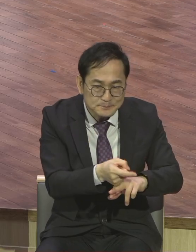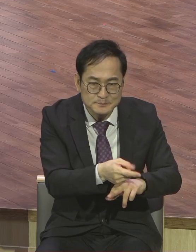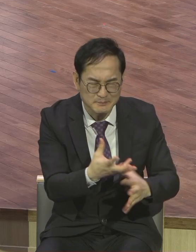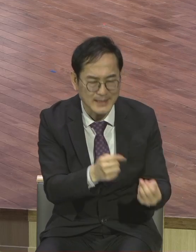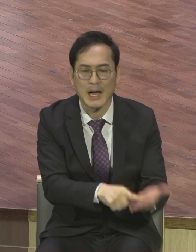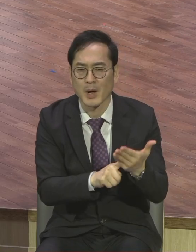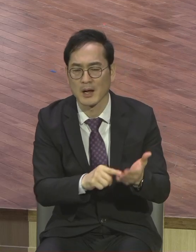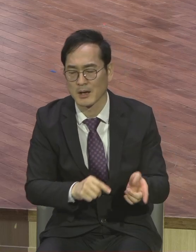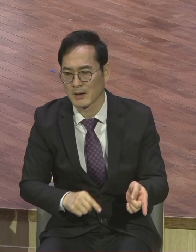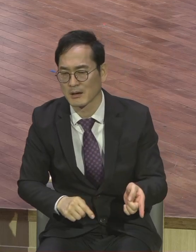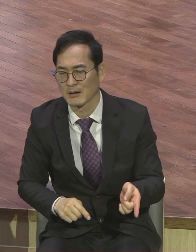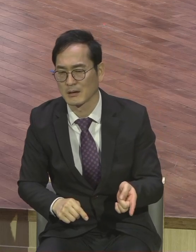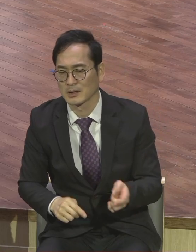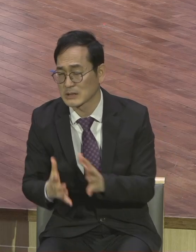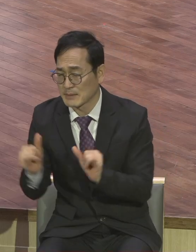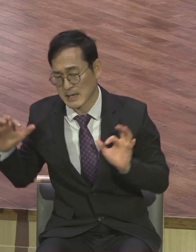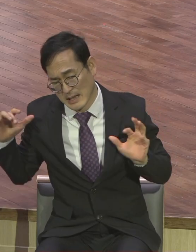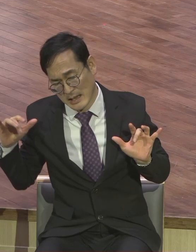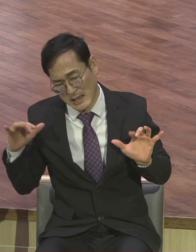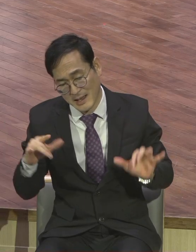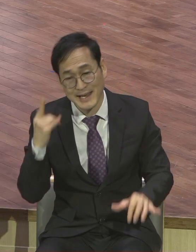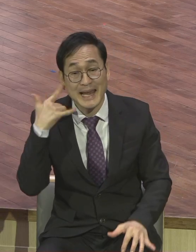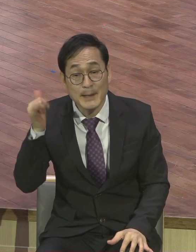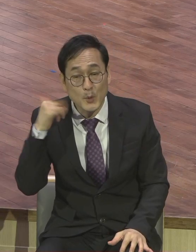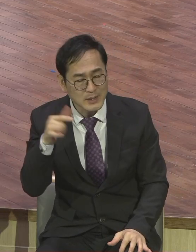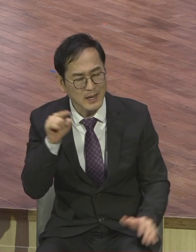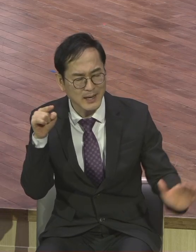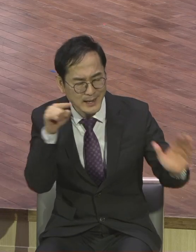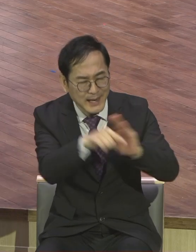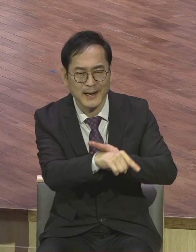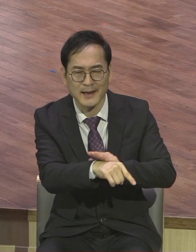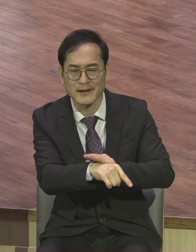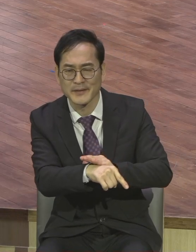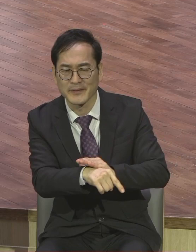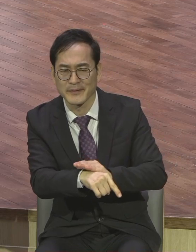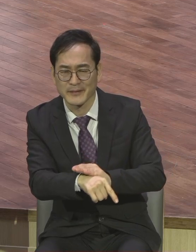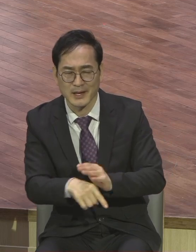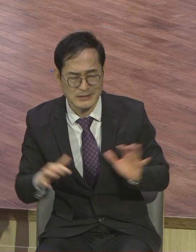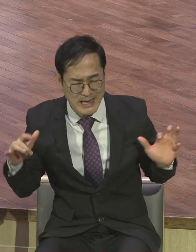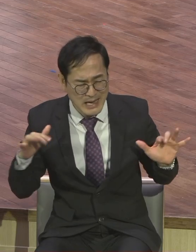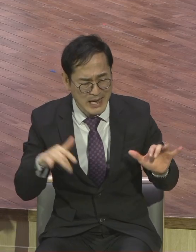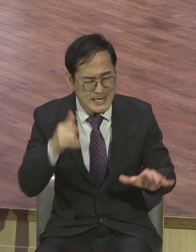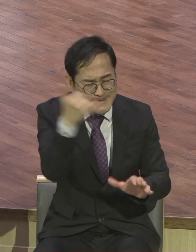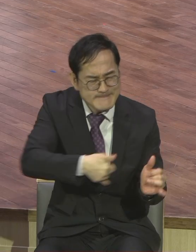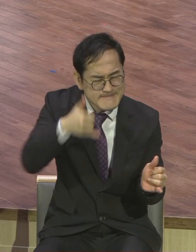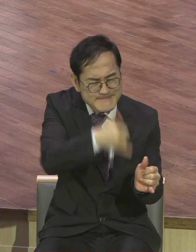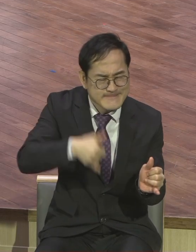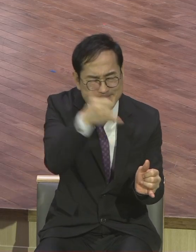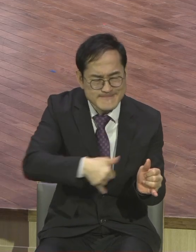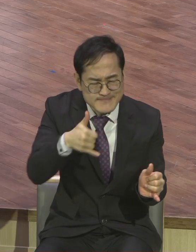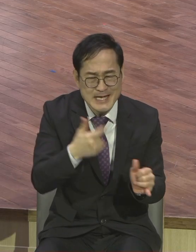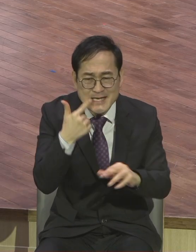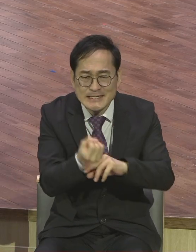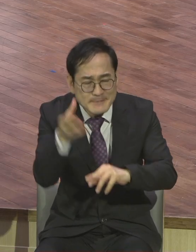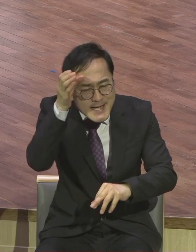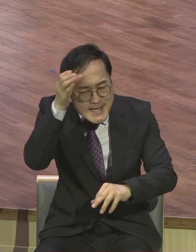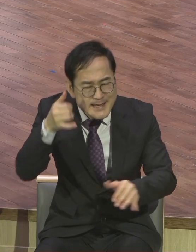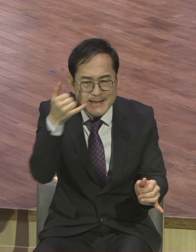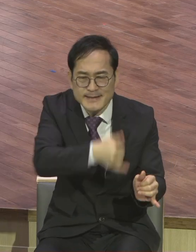캘리포니아를 향하여 서부로 몰려들었어요 그때 더비라고 하는